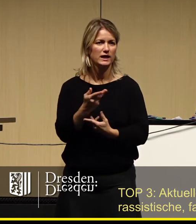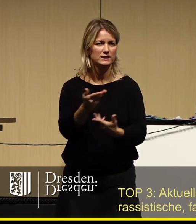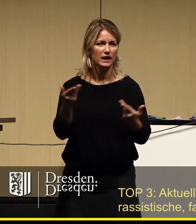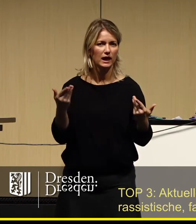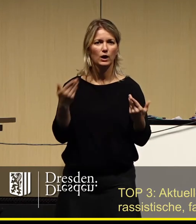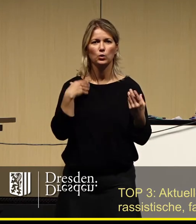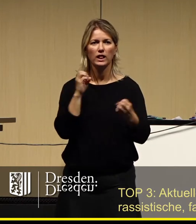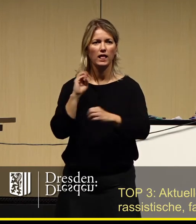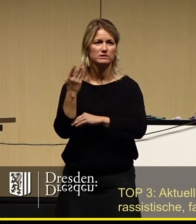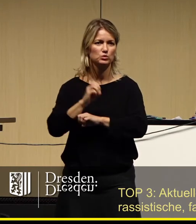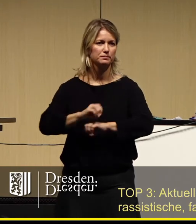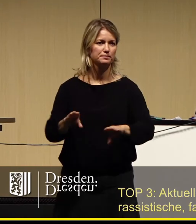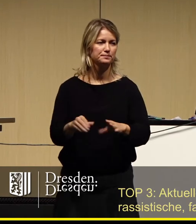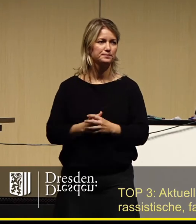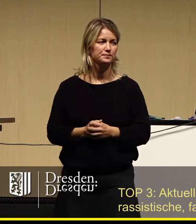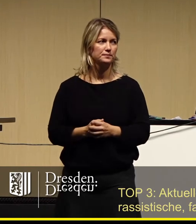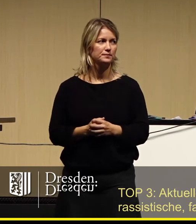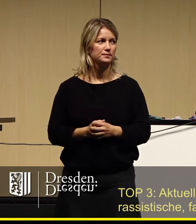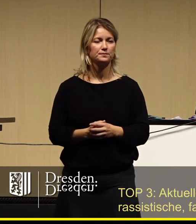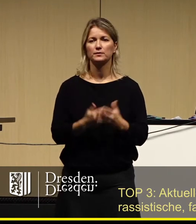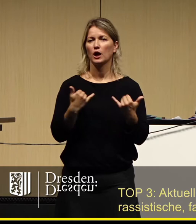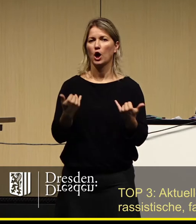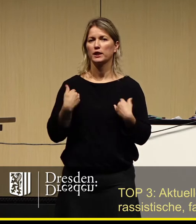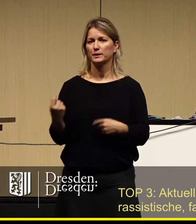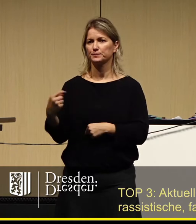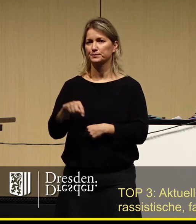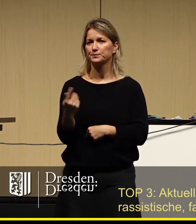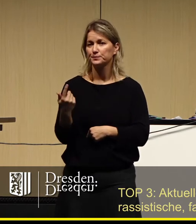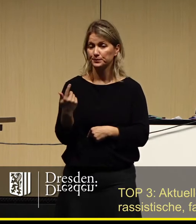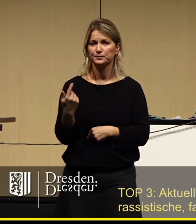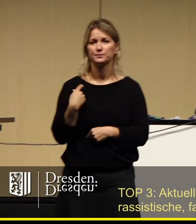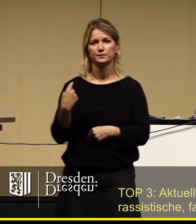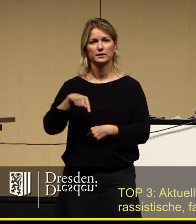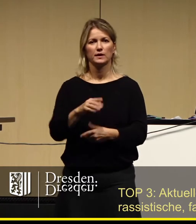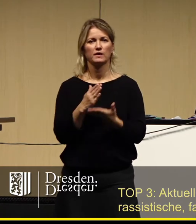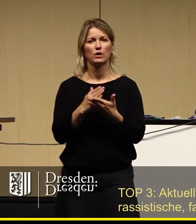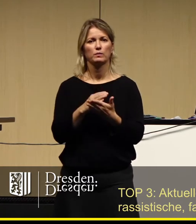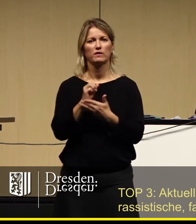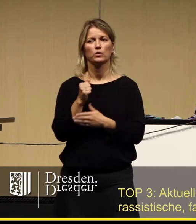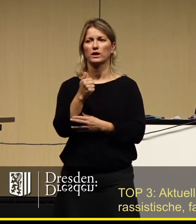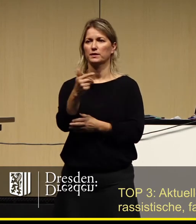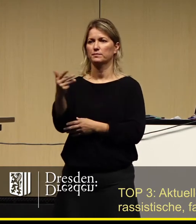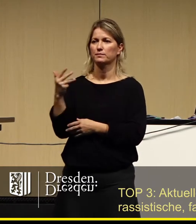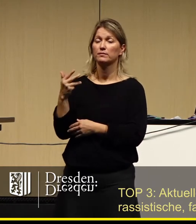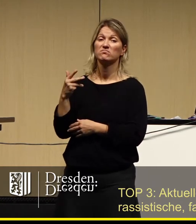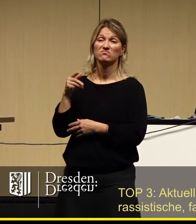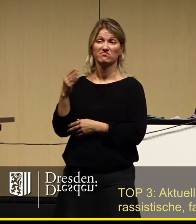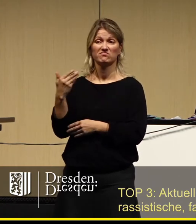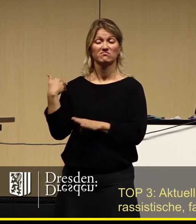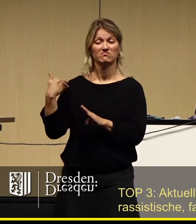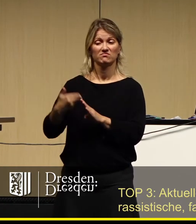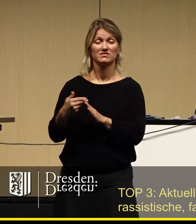und am Livestream. Ich stehe heute hier für all jene Menschen, die sich nunmehr seit fast sechs Jahren